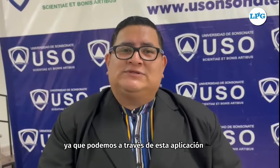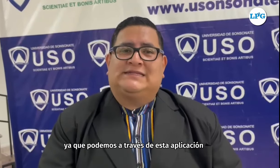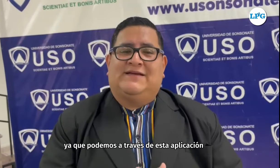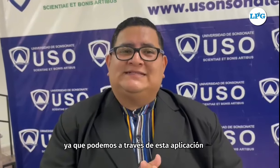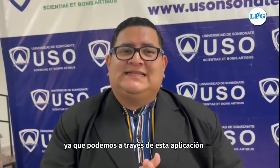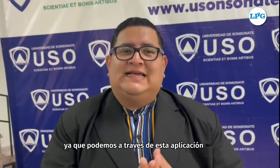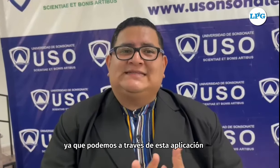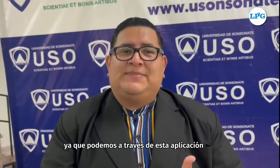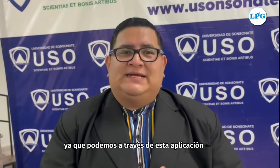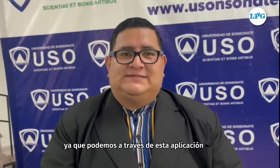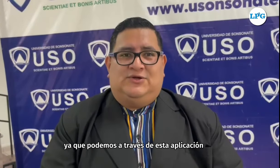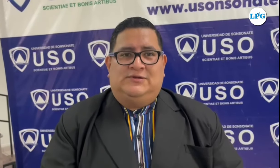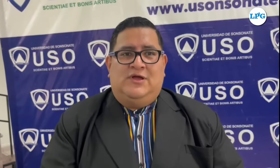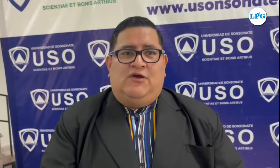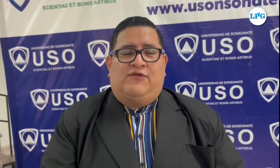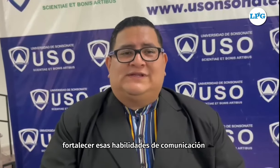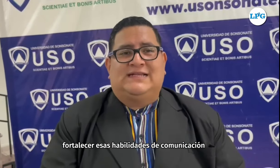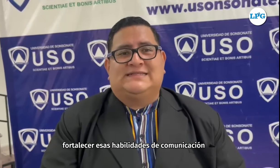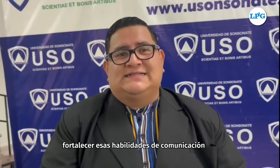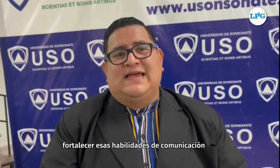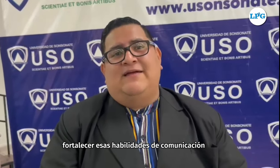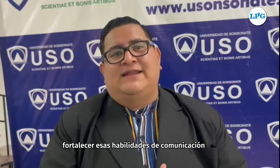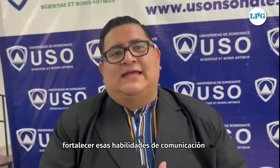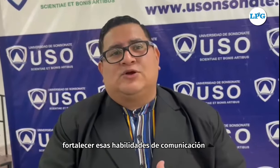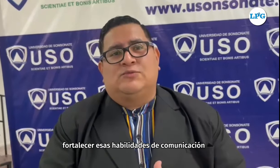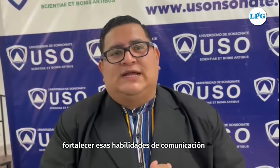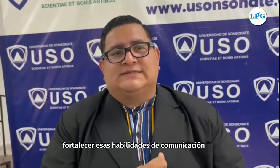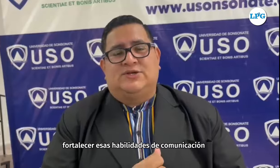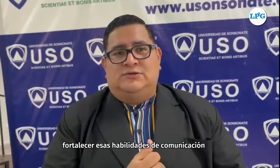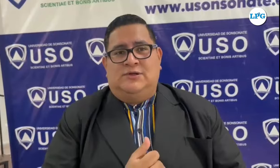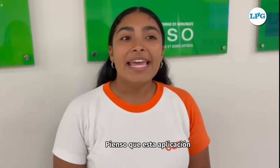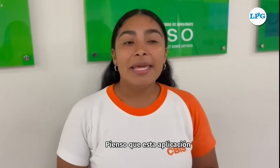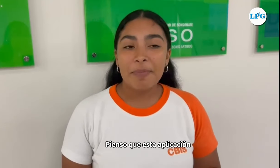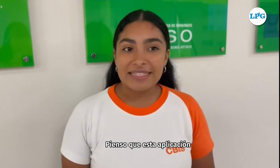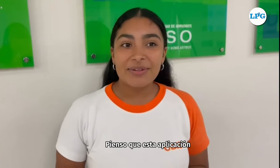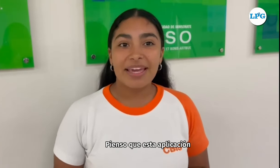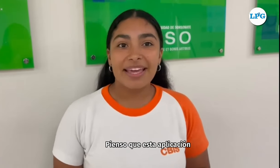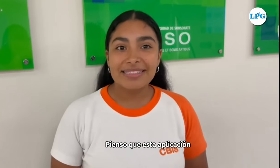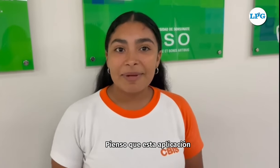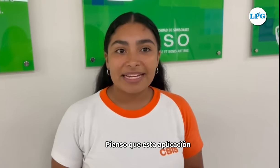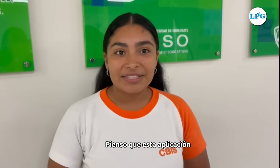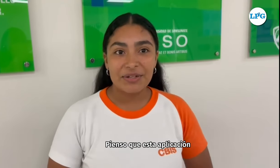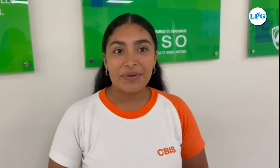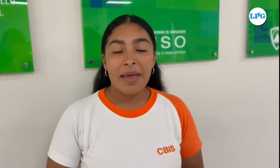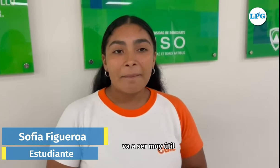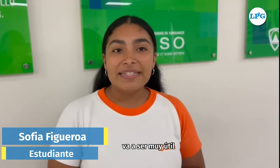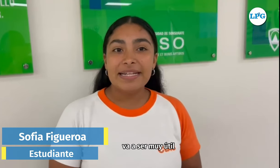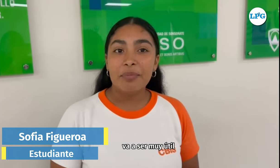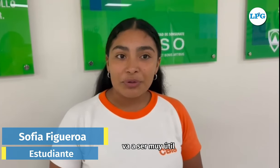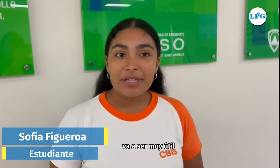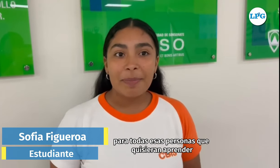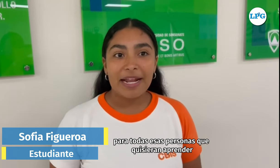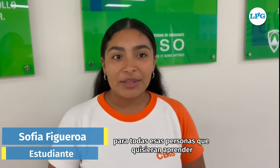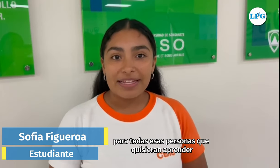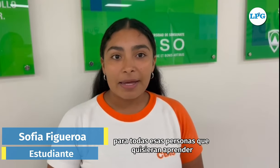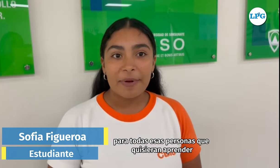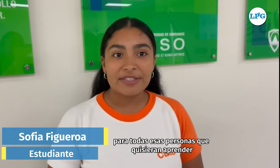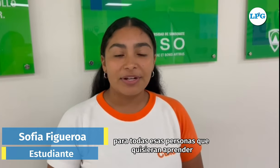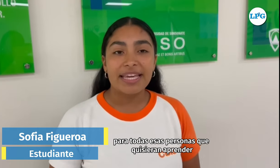a través de esta aplicación fortalecer esas habilidades de comunicación. Y pienso que esta aplicación va a ser muy útil para todas esas personas que